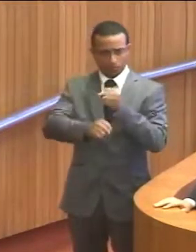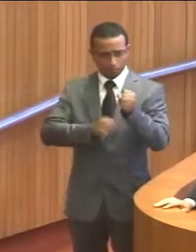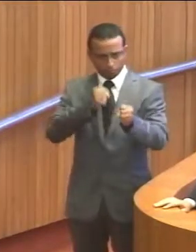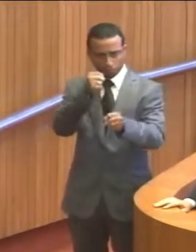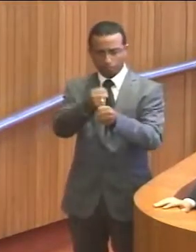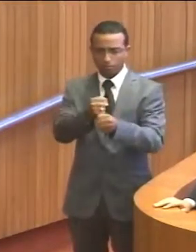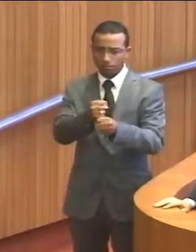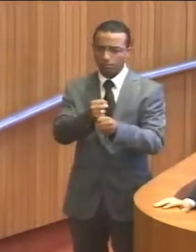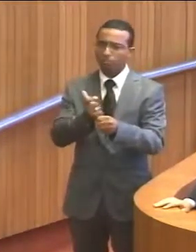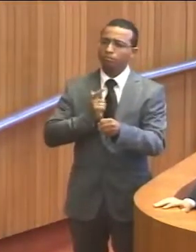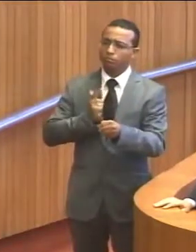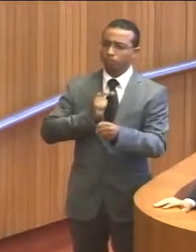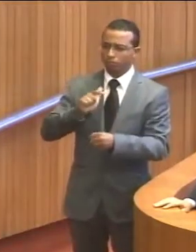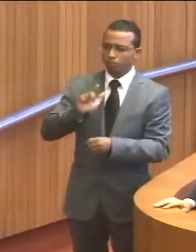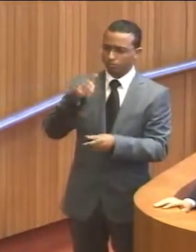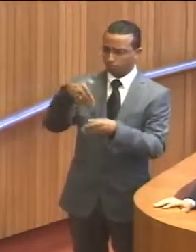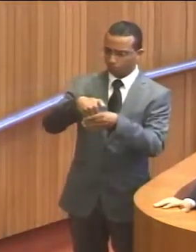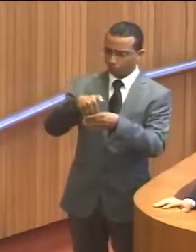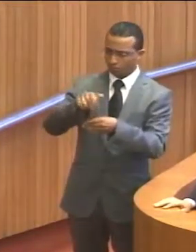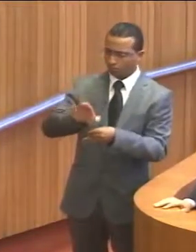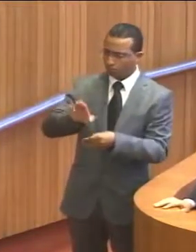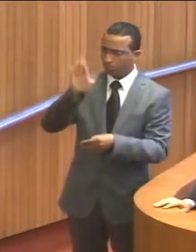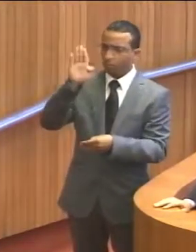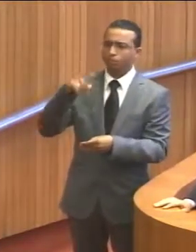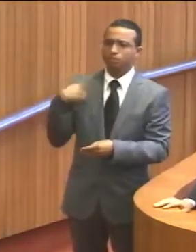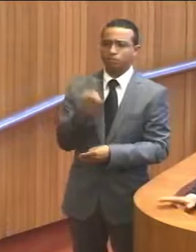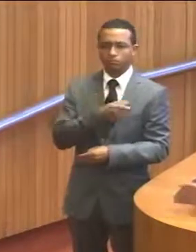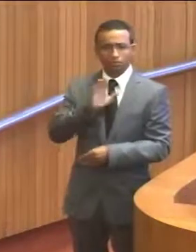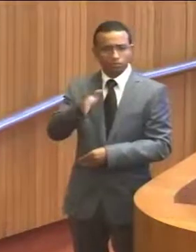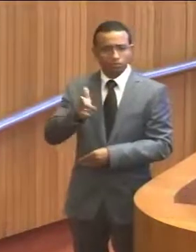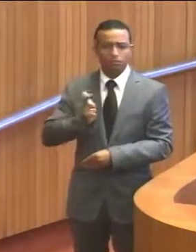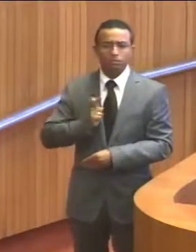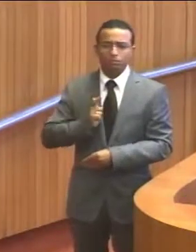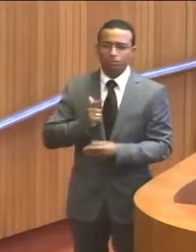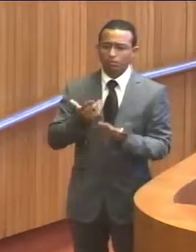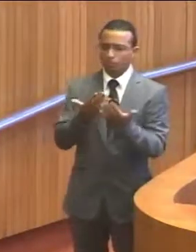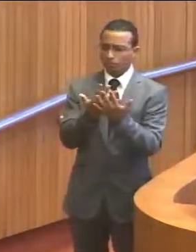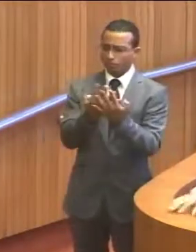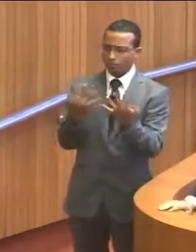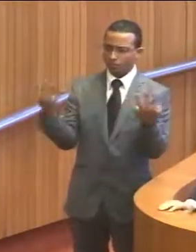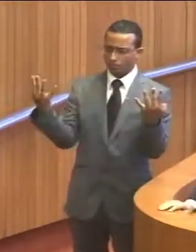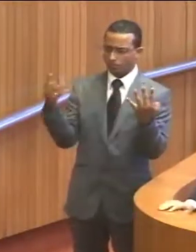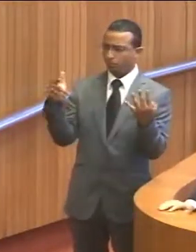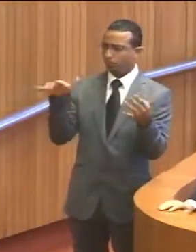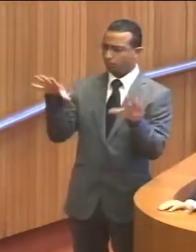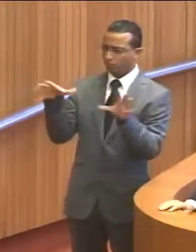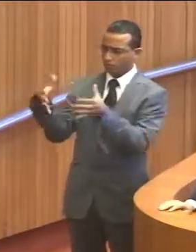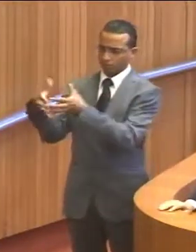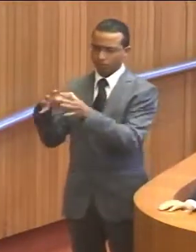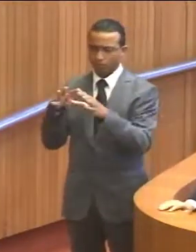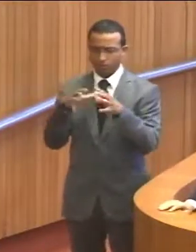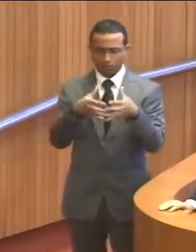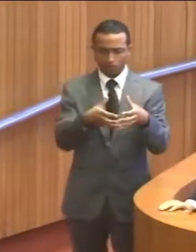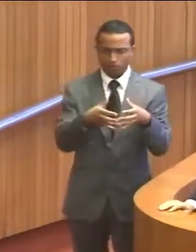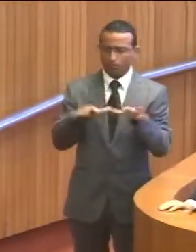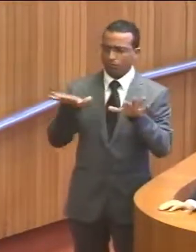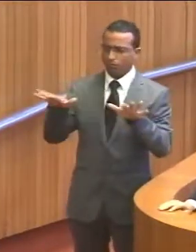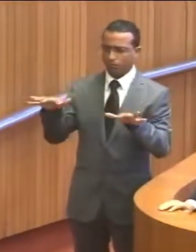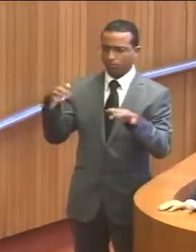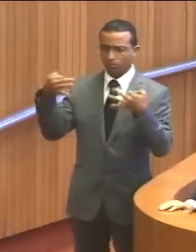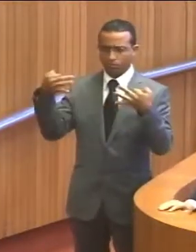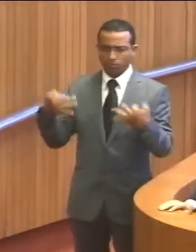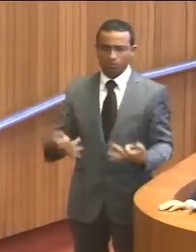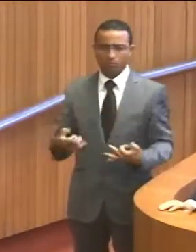vem, nós temos eleição. E nós já temos as posições definidas. E